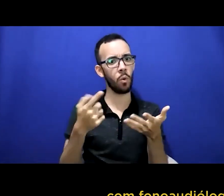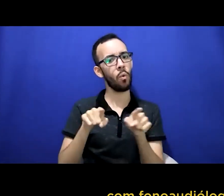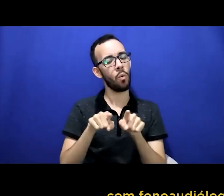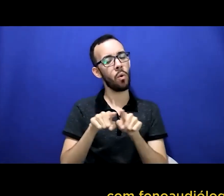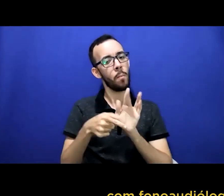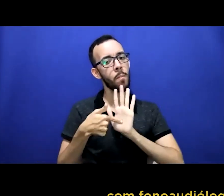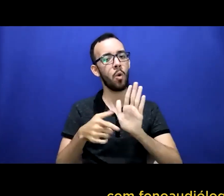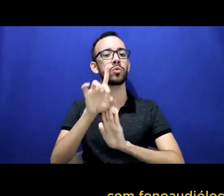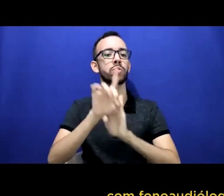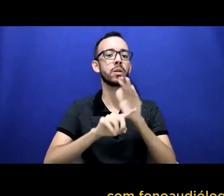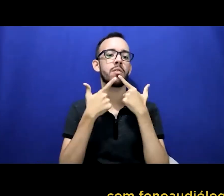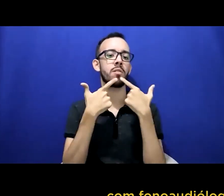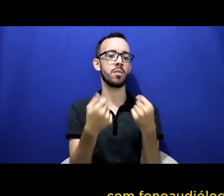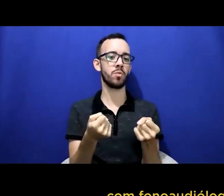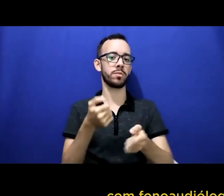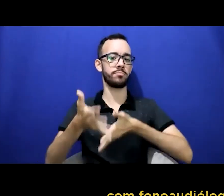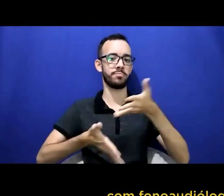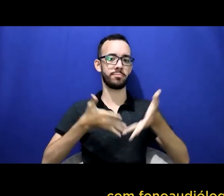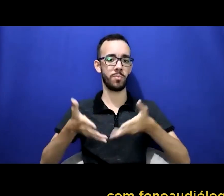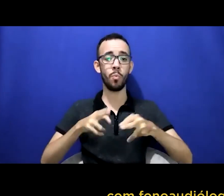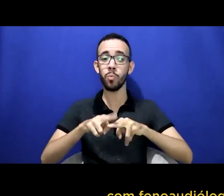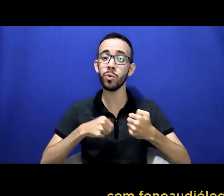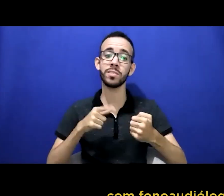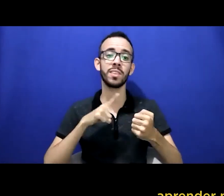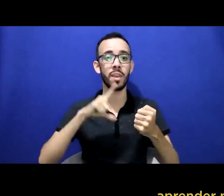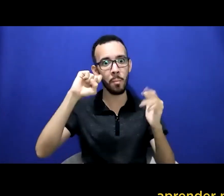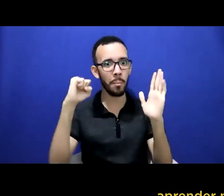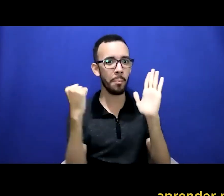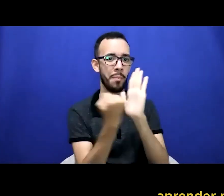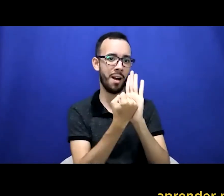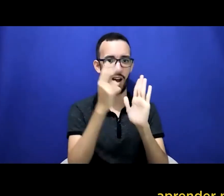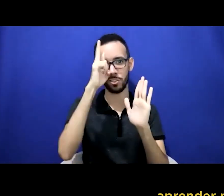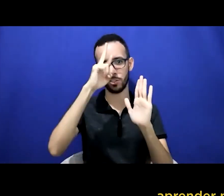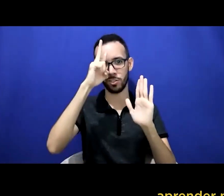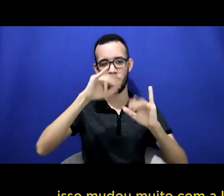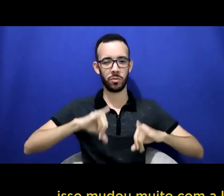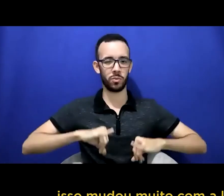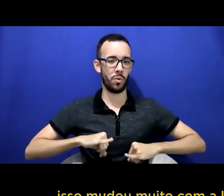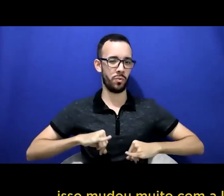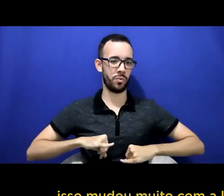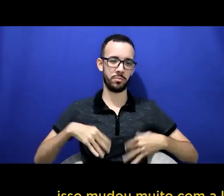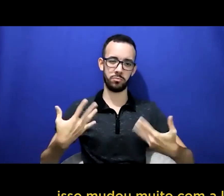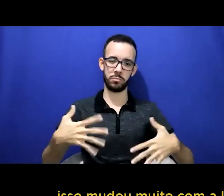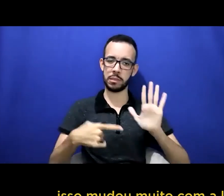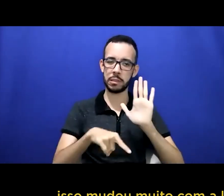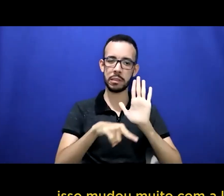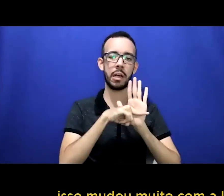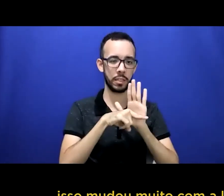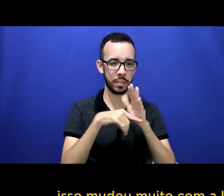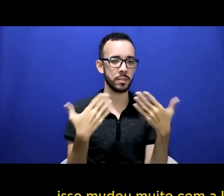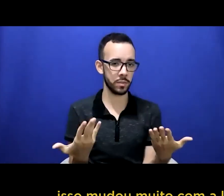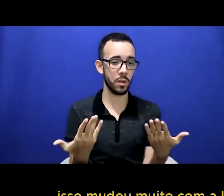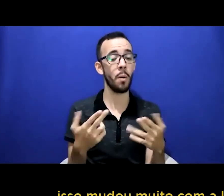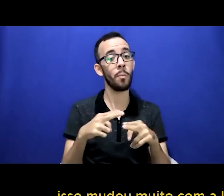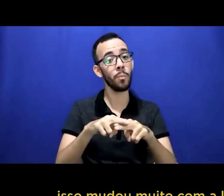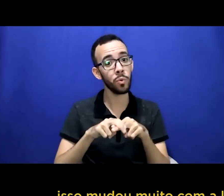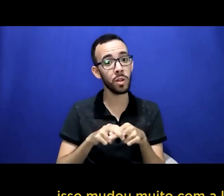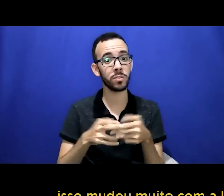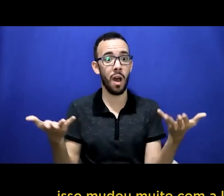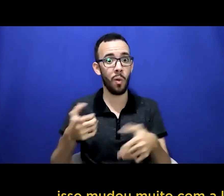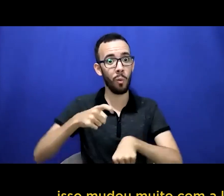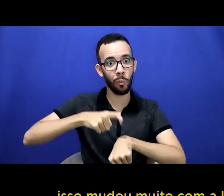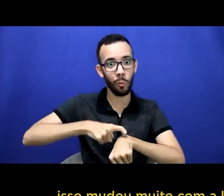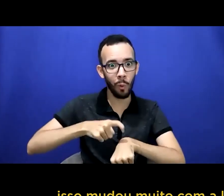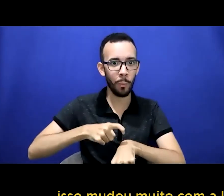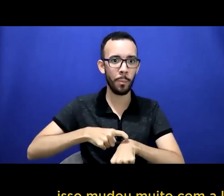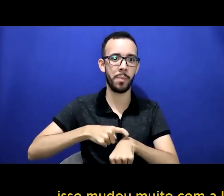há uma meio que uma obrigatoriedade do surdo aprender português isso mudou muito com a luta do próprio